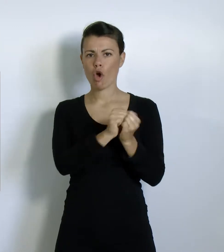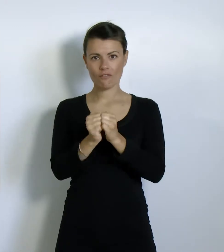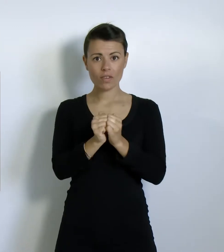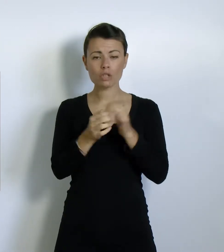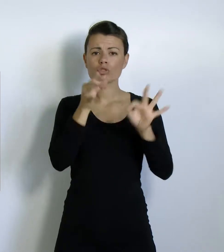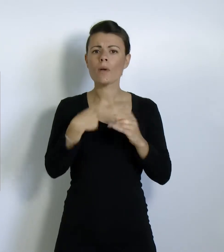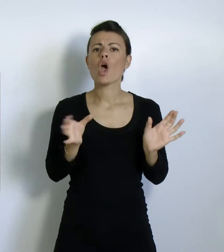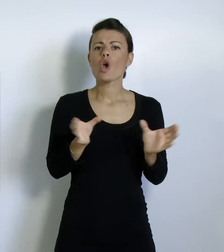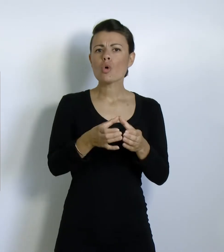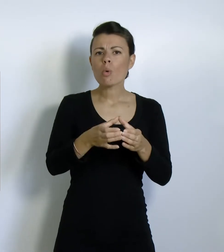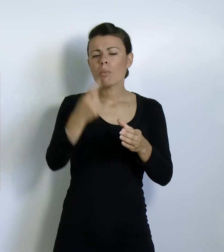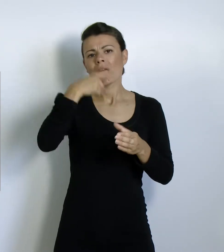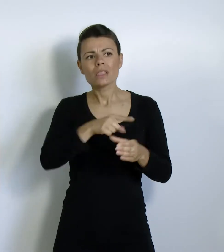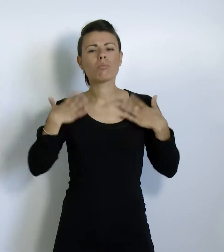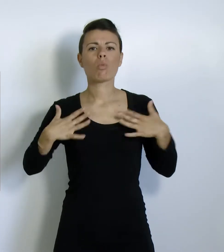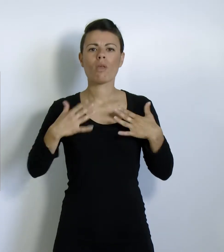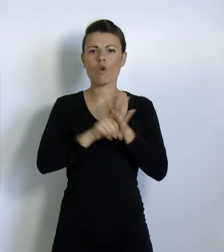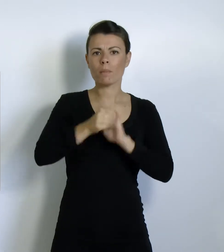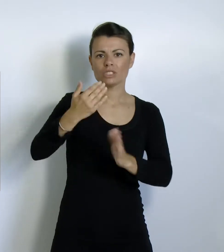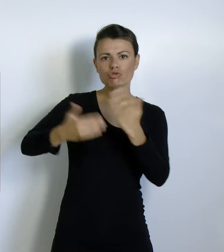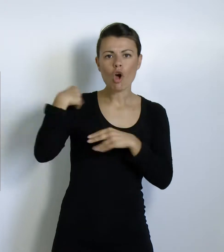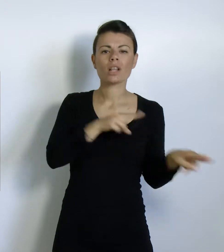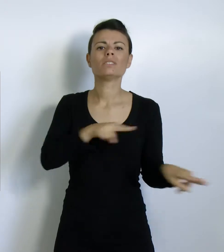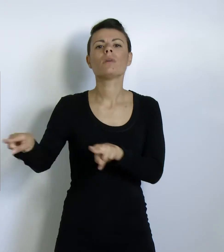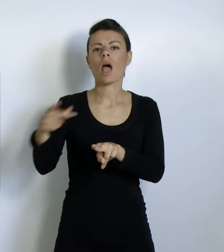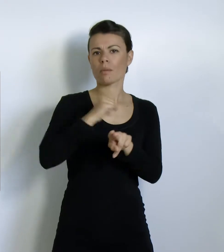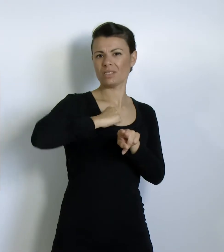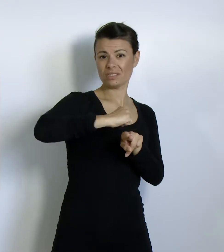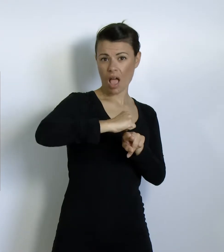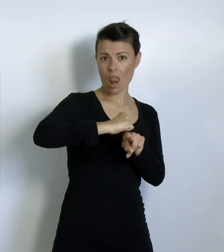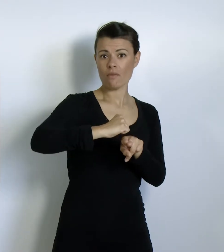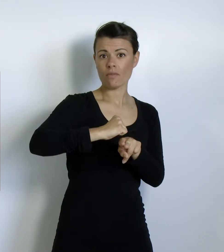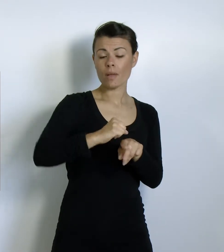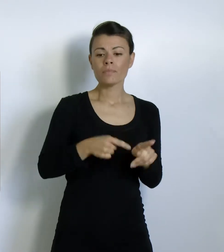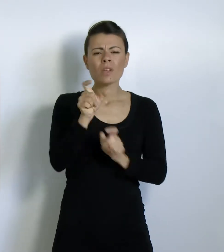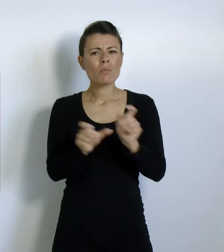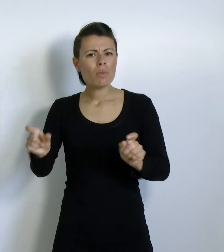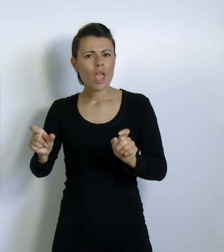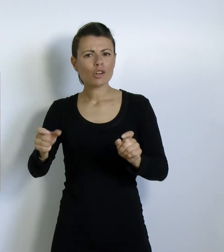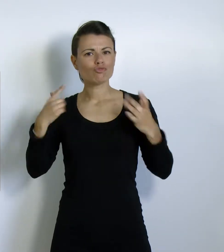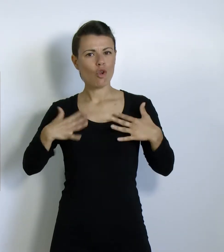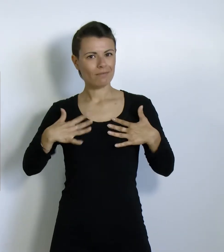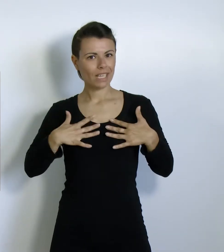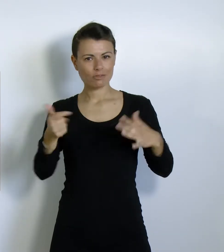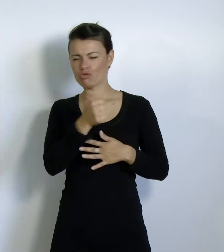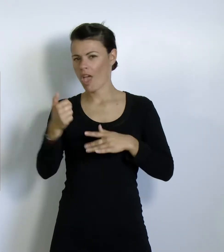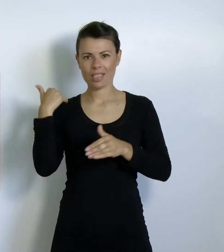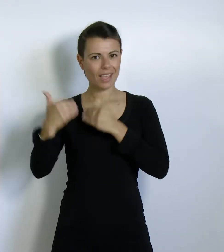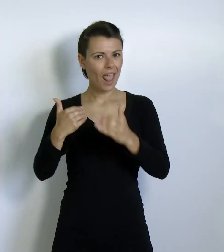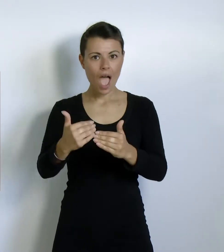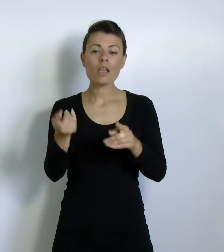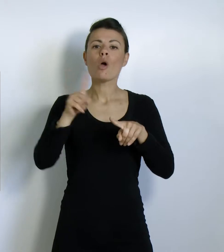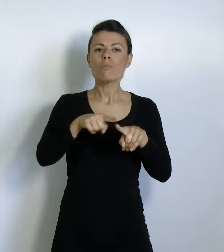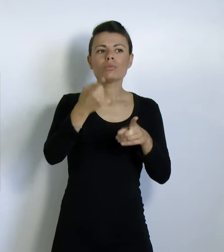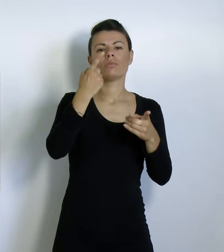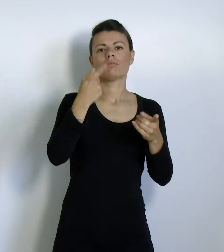'impiego di gruppi con uniforme storiche e salve d'arme d'epoca. Centinaia di figuranti, con soldati, vivandieri e